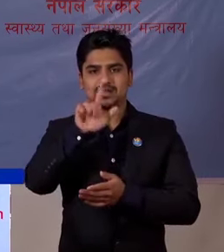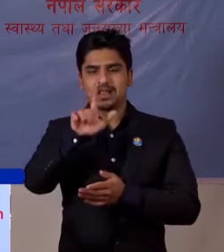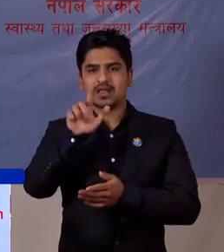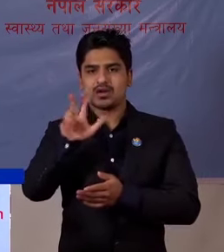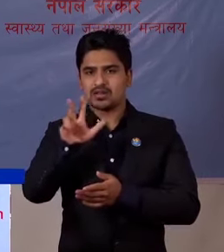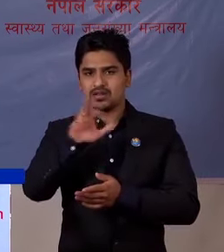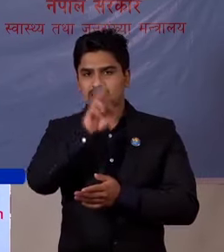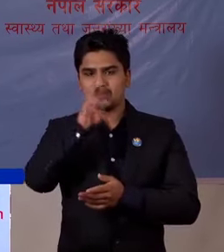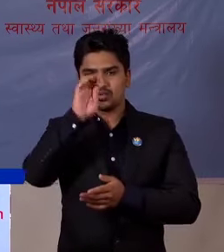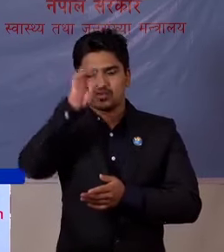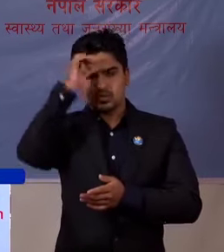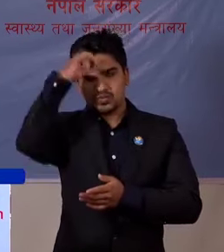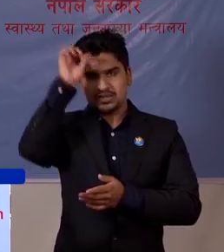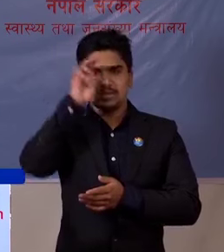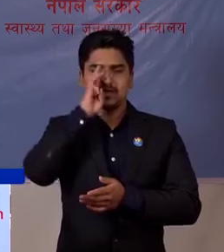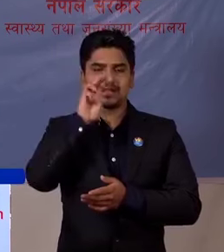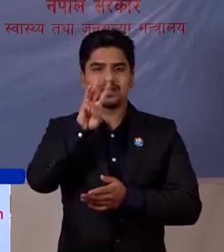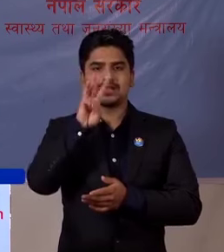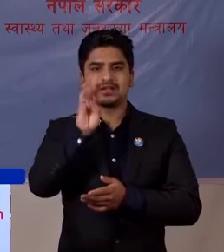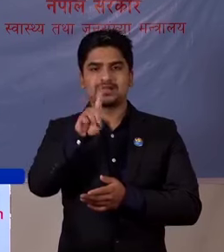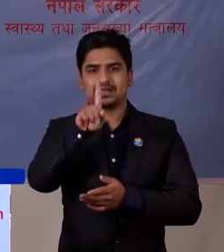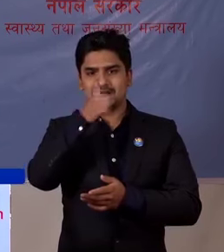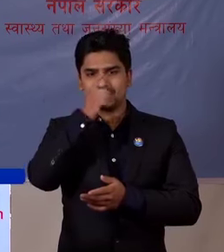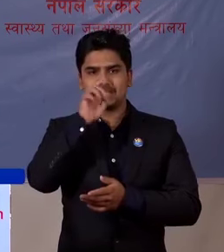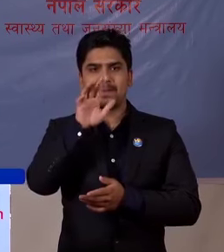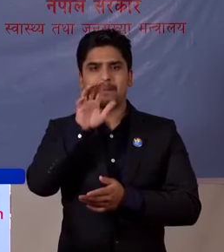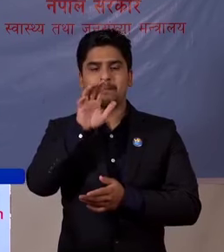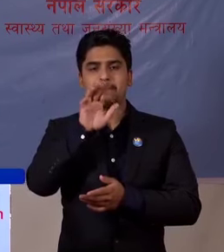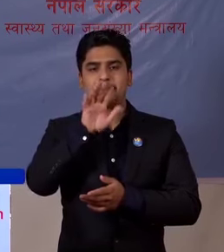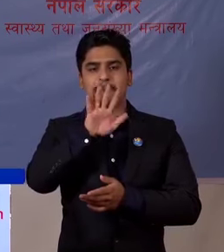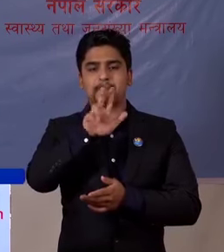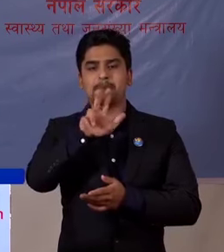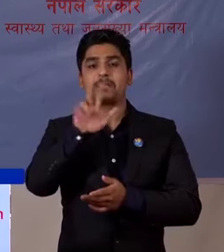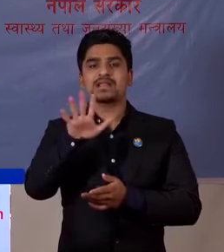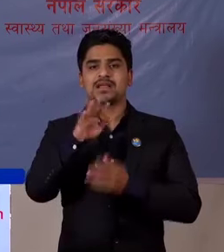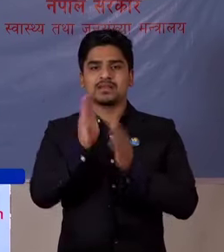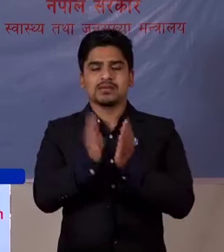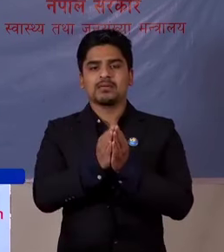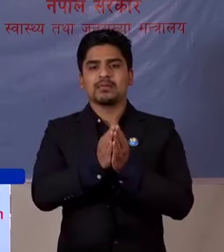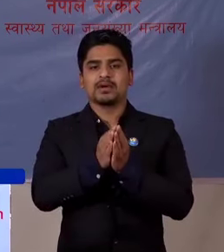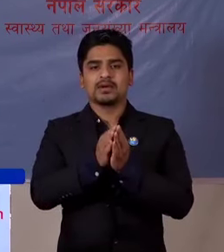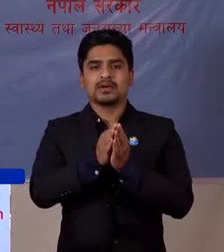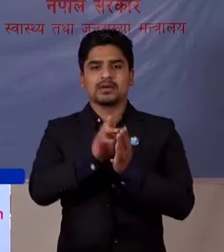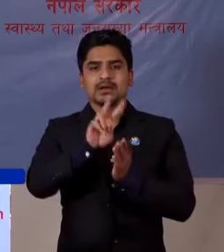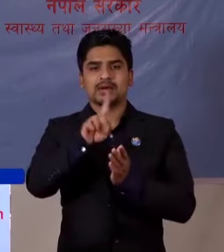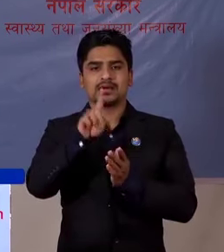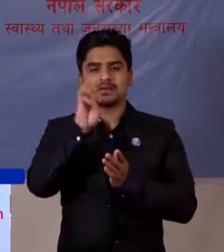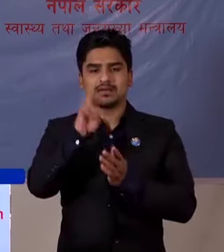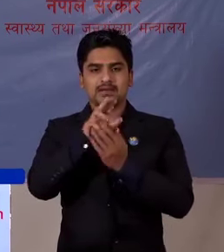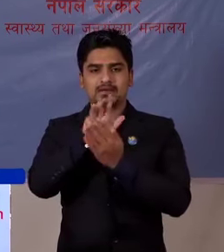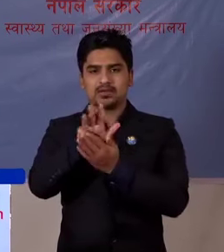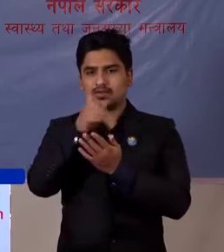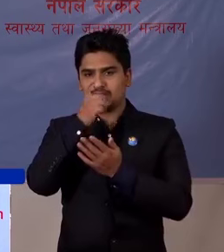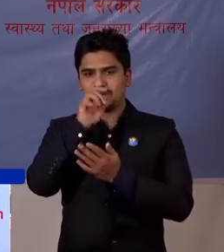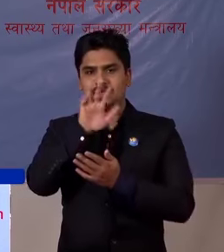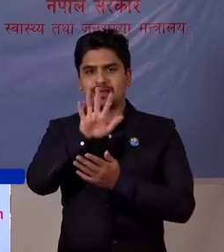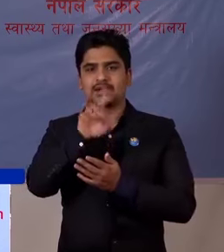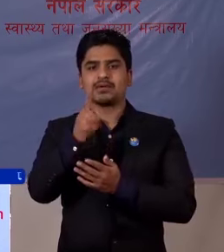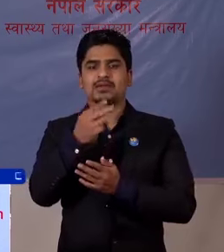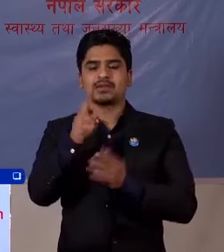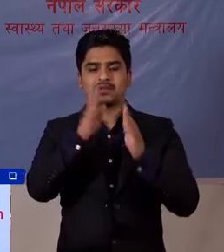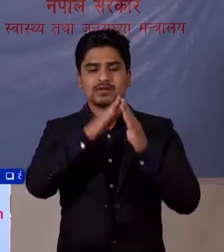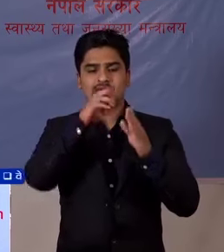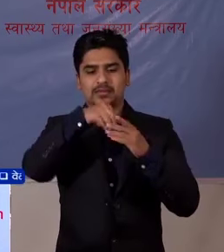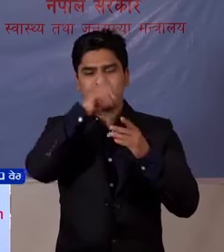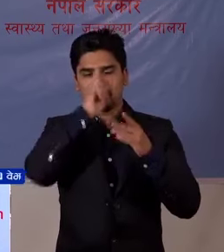रव सुधर परदेश मां 3150 गरी कुल 99001 जाना कॉरेंटाइन मां